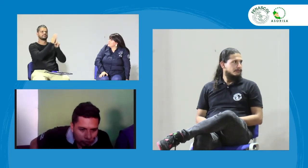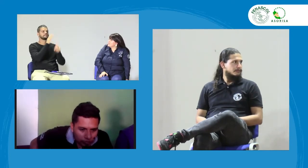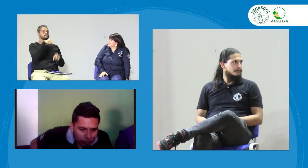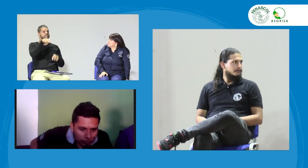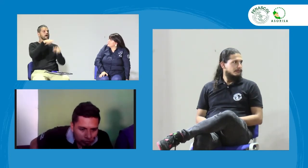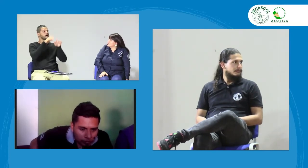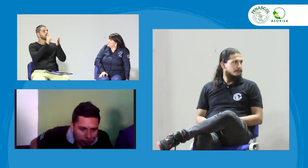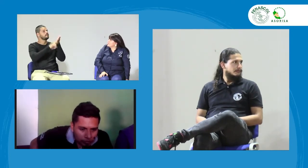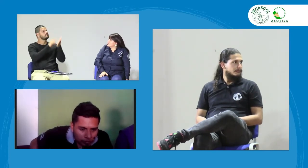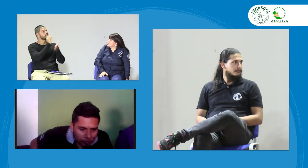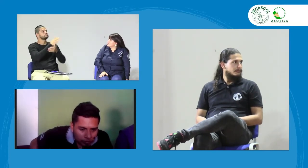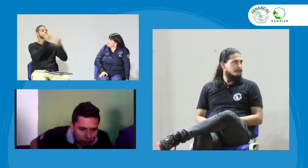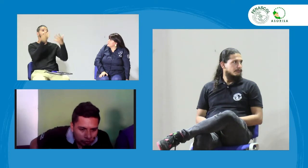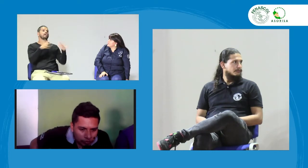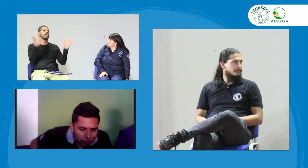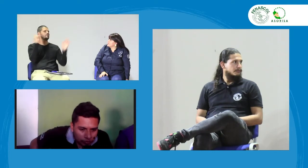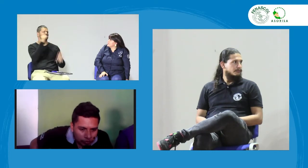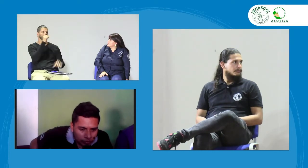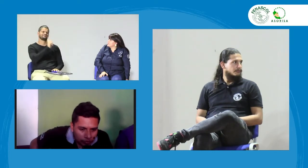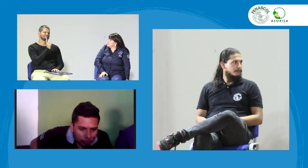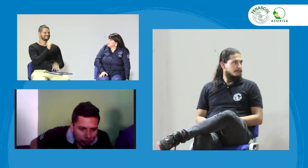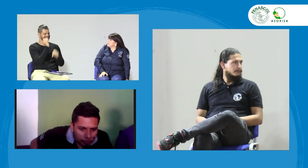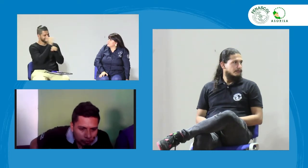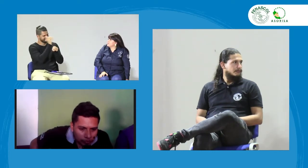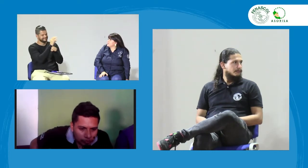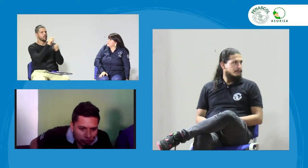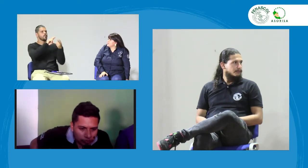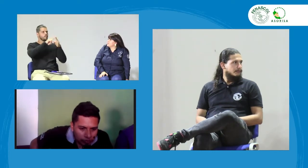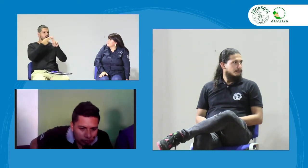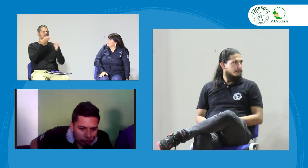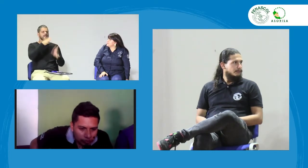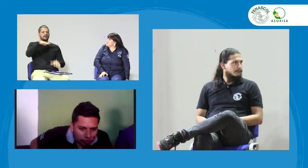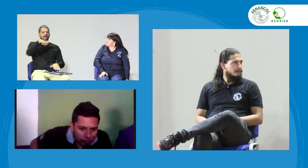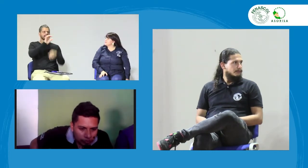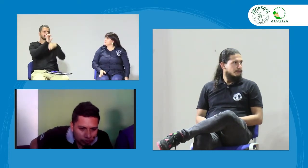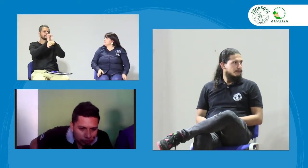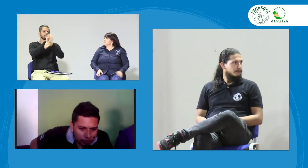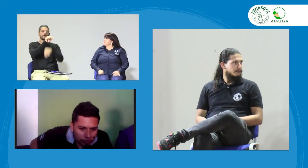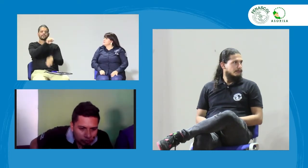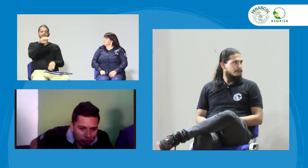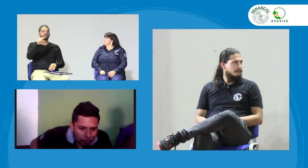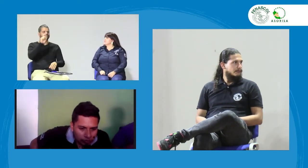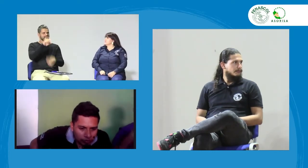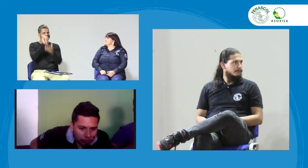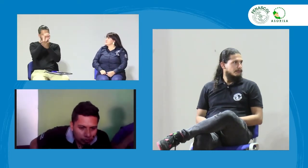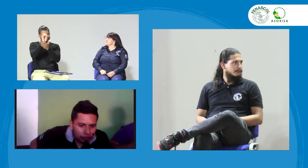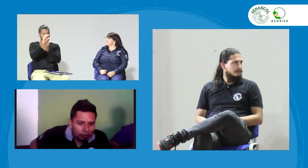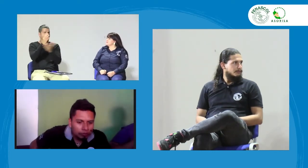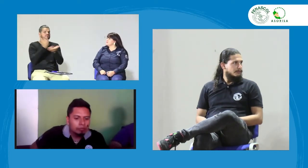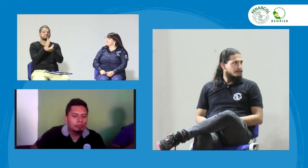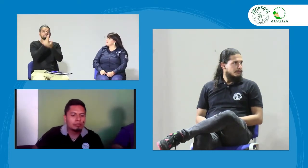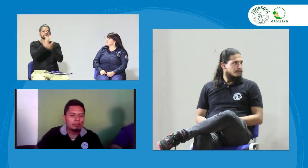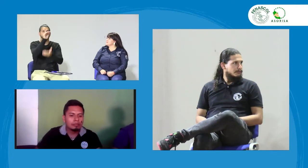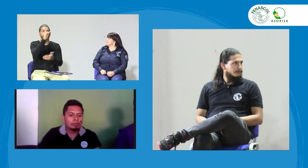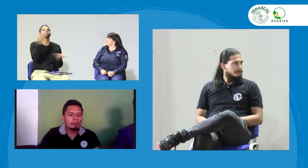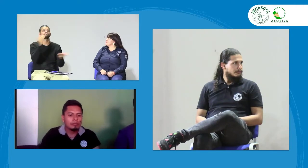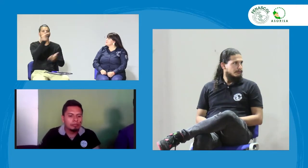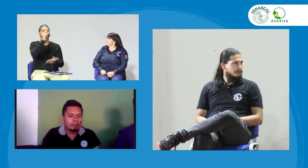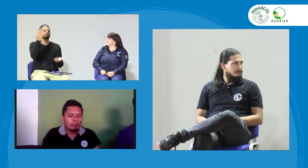contacto al ISOR, por ejemplo, para tener ese contacto, pero no solo es enviar la carta, también hay diferentes